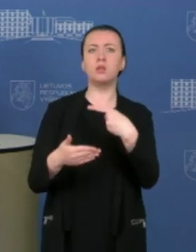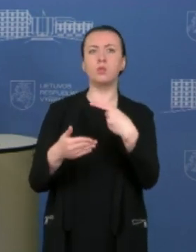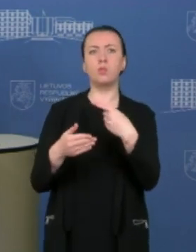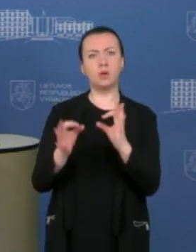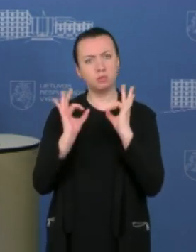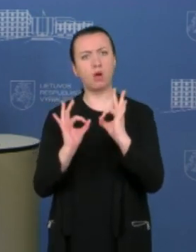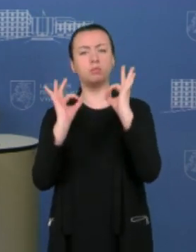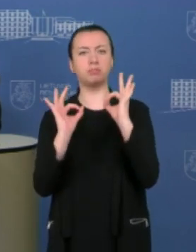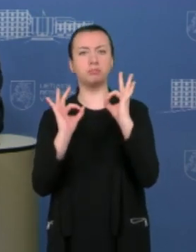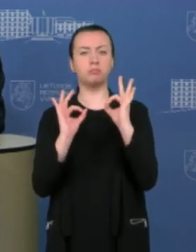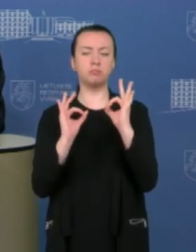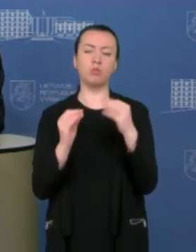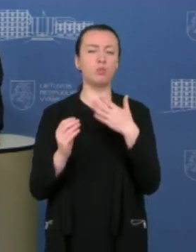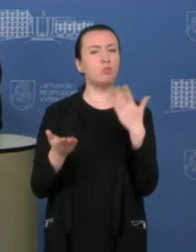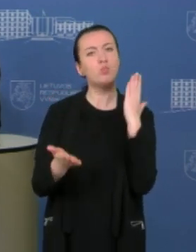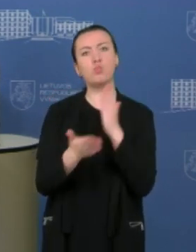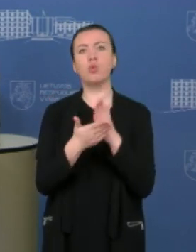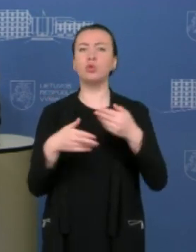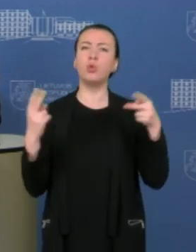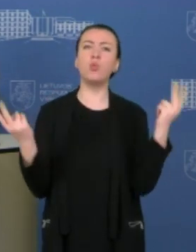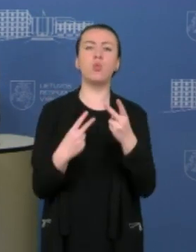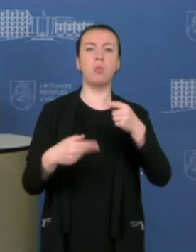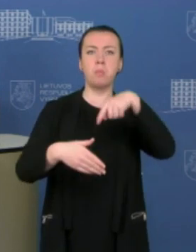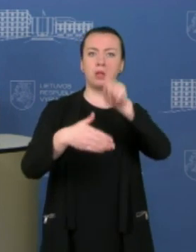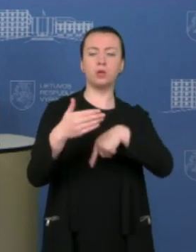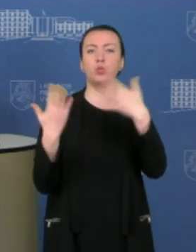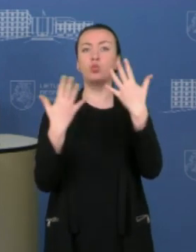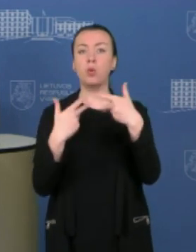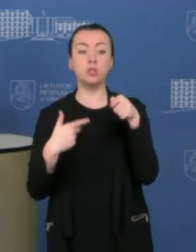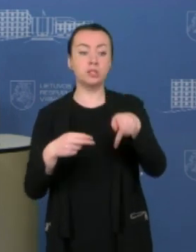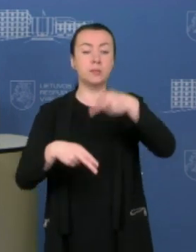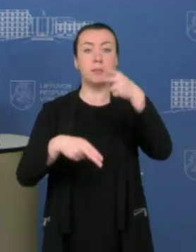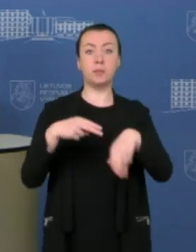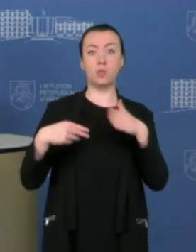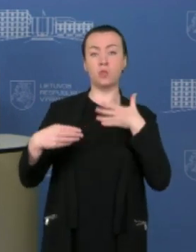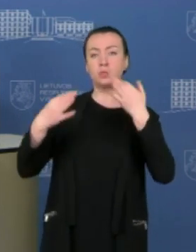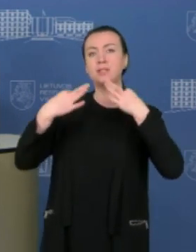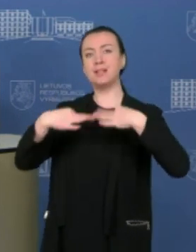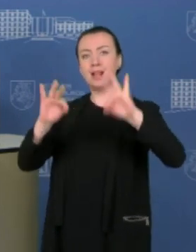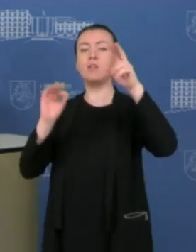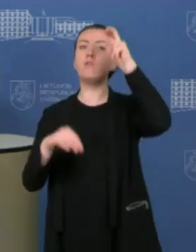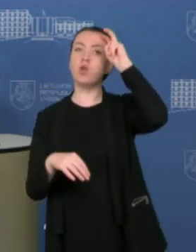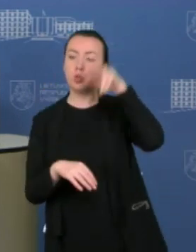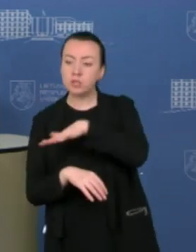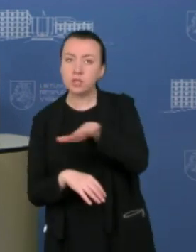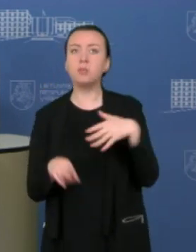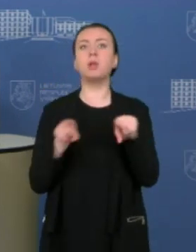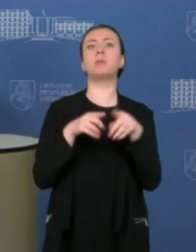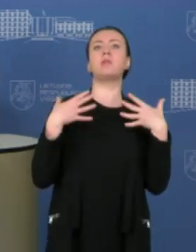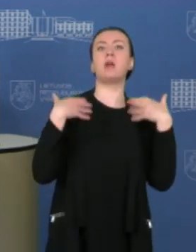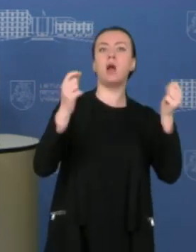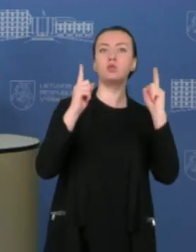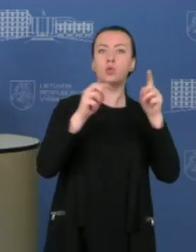patikimų duomenų. Ir šis sprendimas leis ir vyriausybei, ir sveikatos